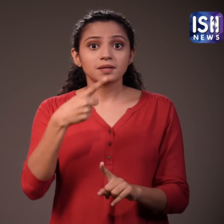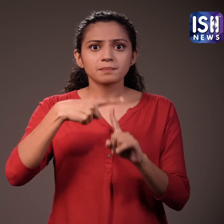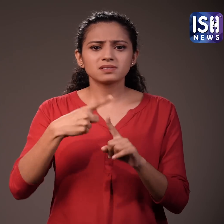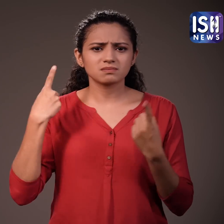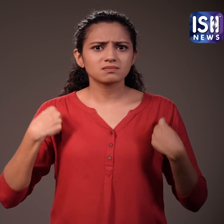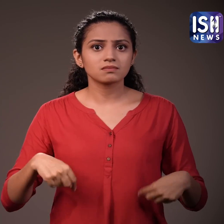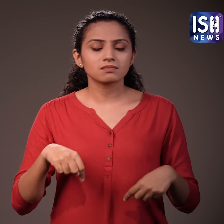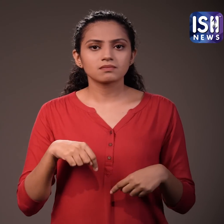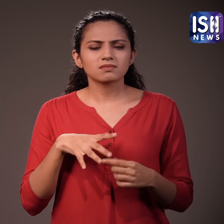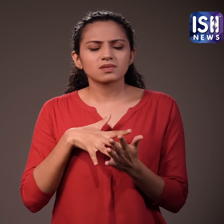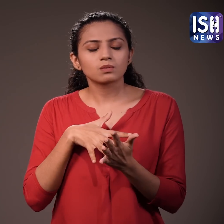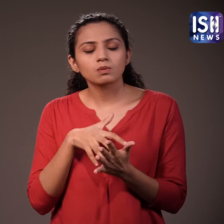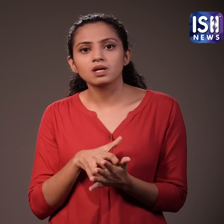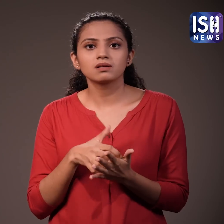उन्हें ठकान का भी अनुभव होता है